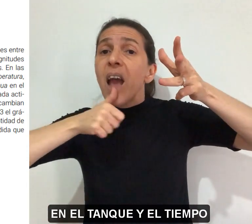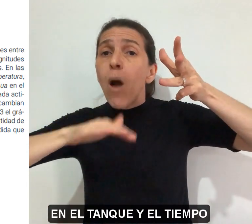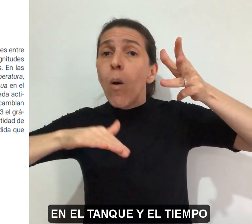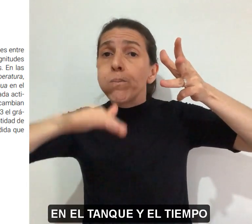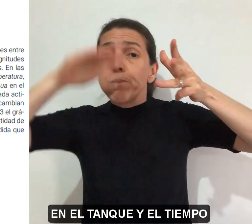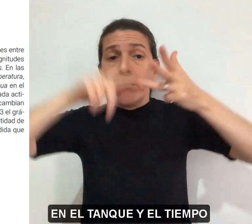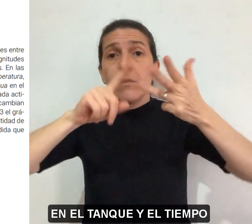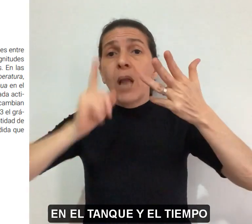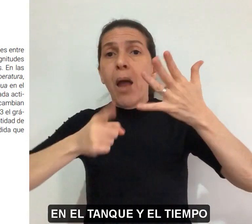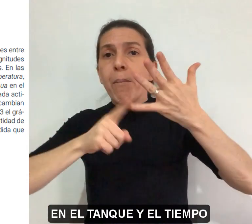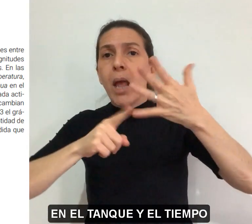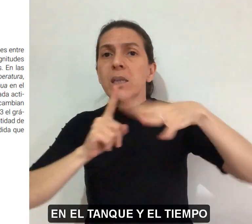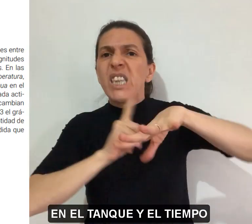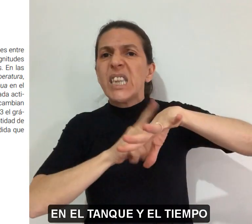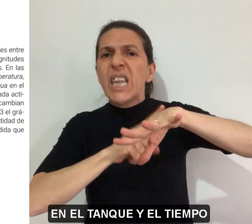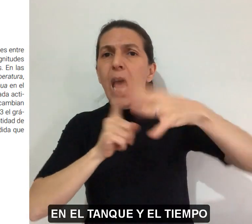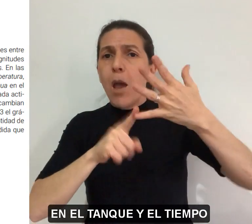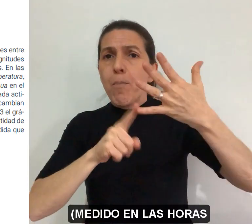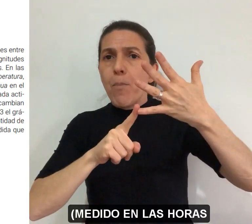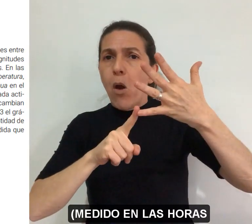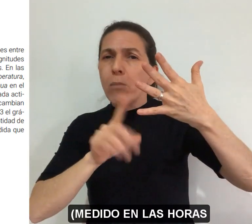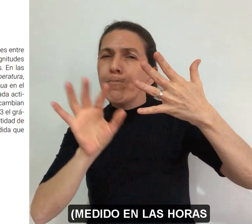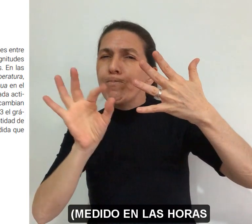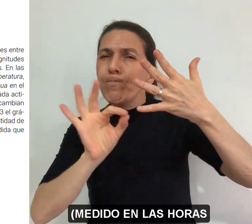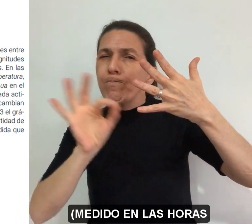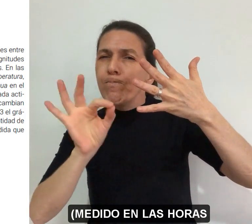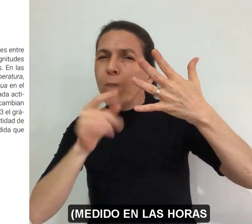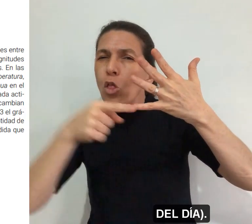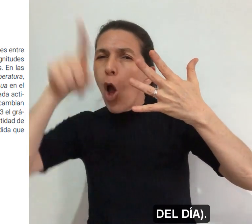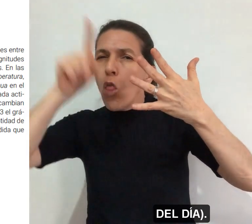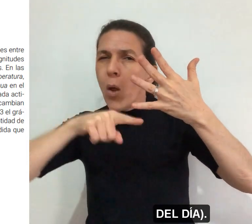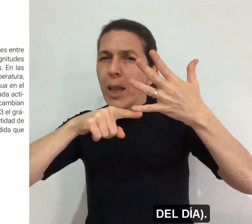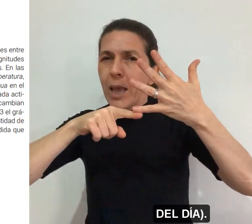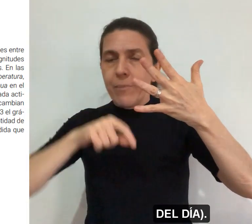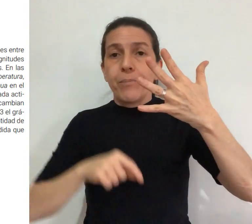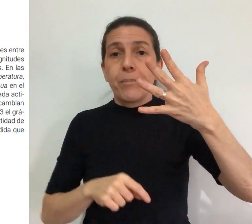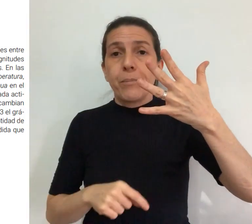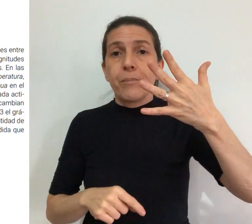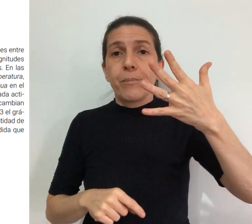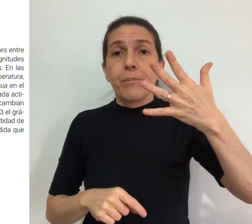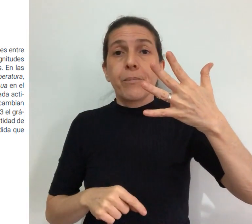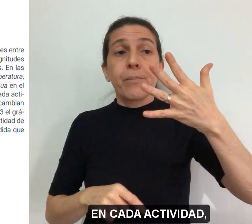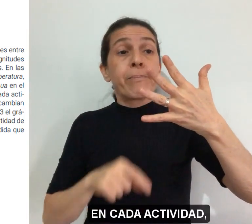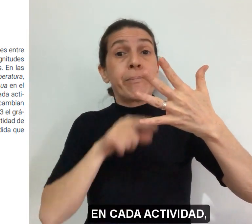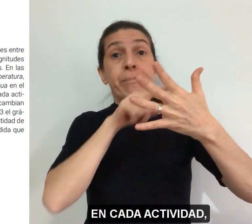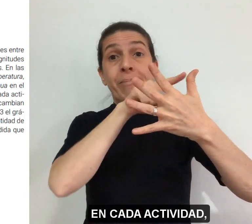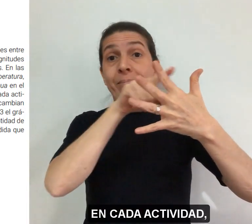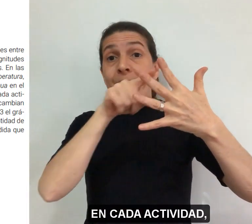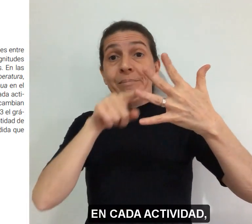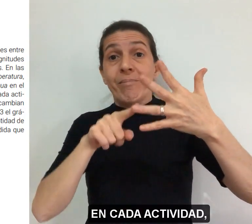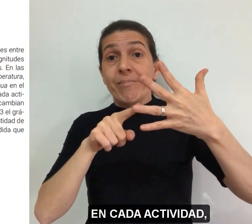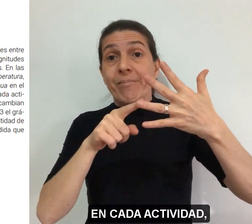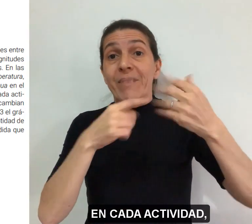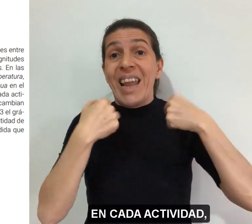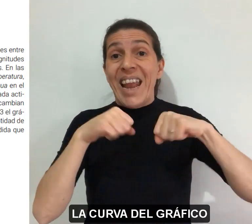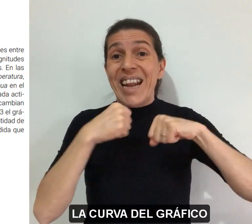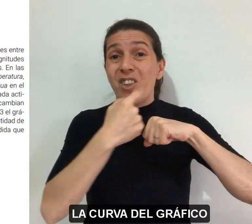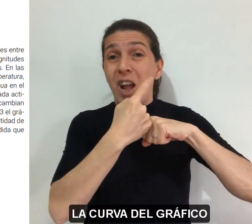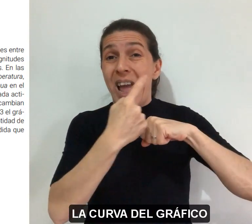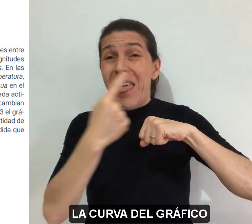y el tiempo medido en las horas del día En cada actividad